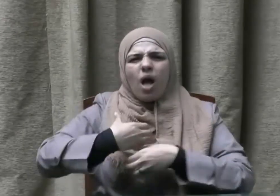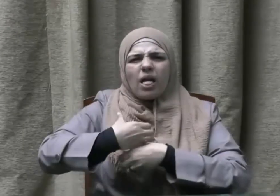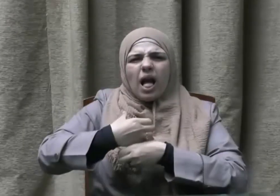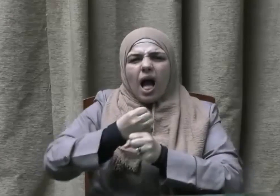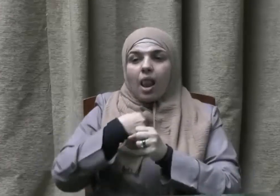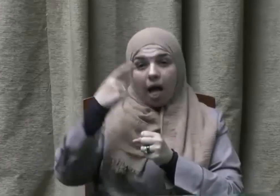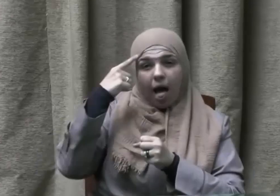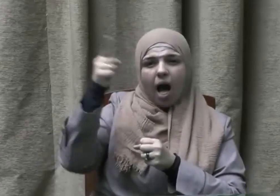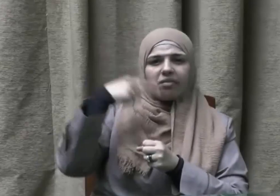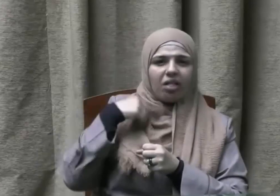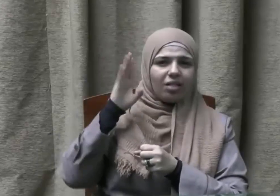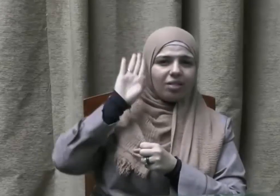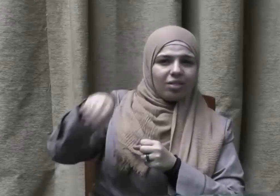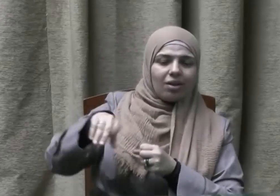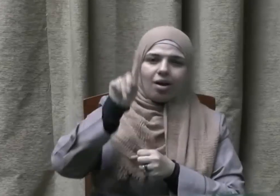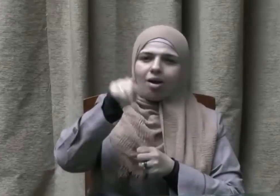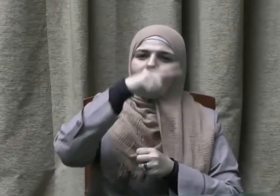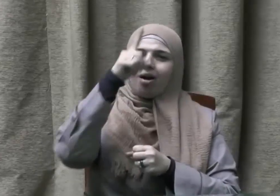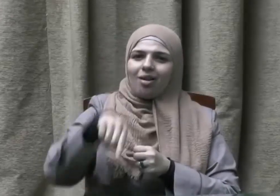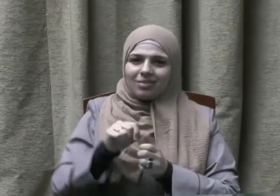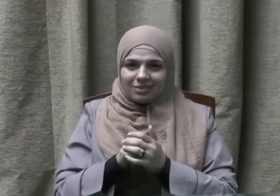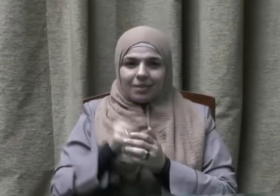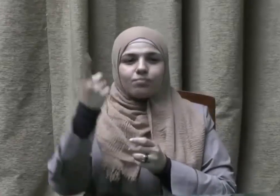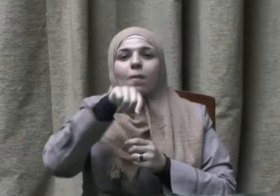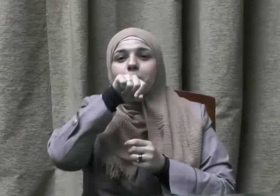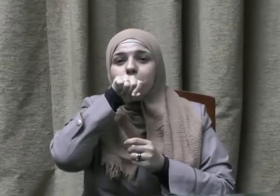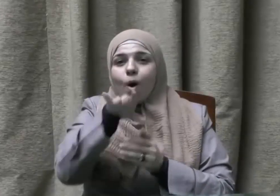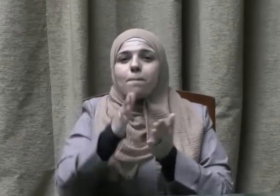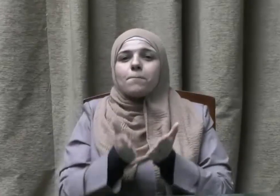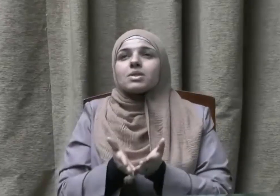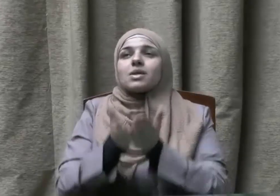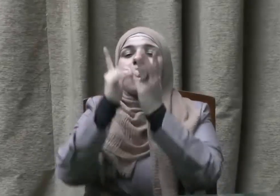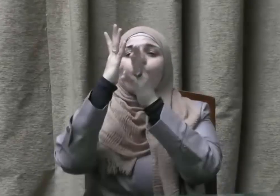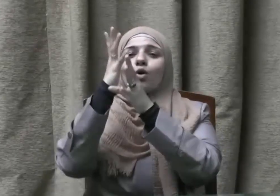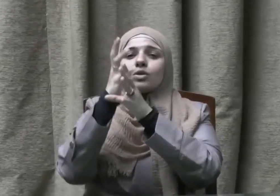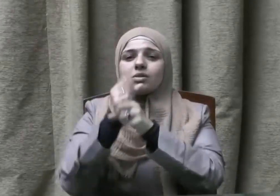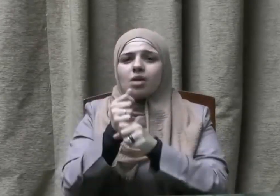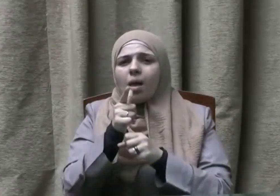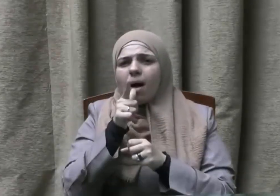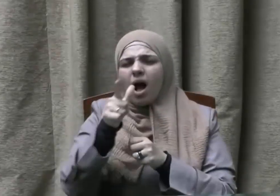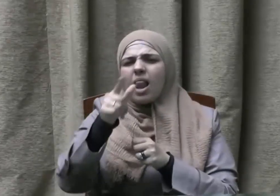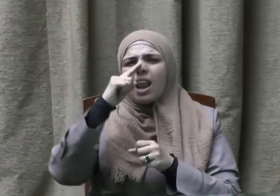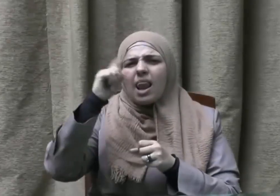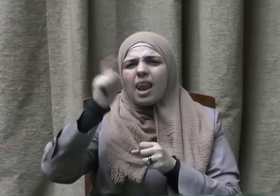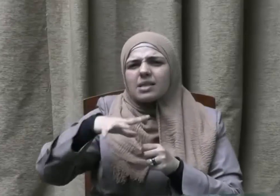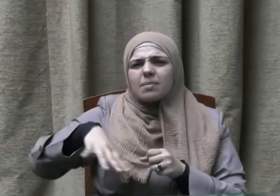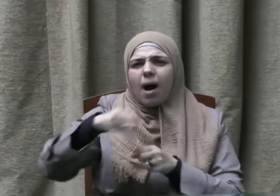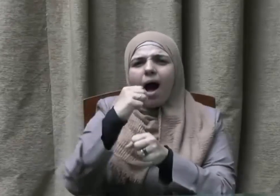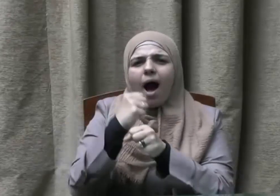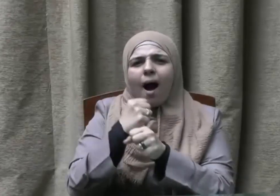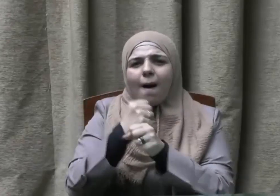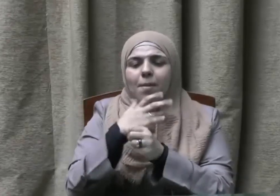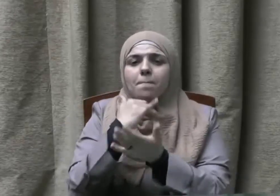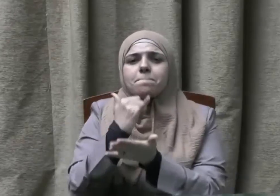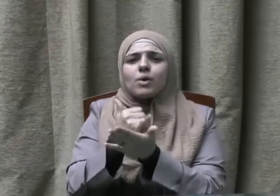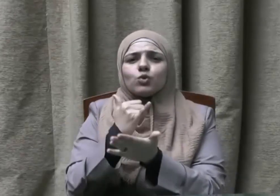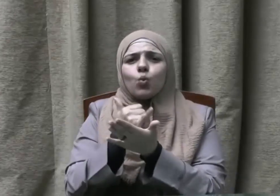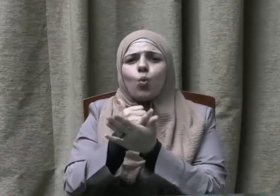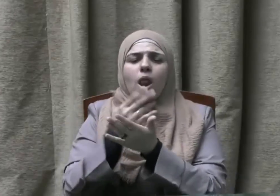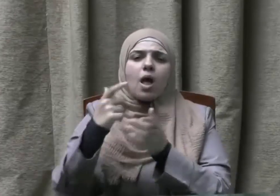نحن في سفر مع النبي صلى الله عليه وسلم إذ جاء رجل على راحلة له فجعل